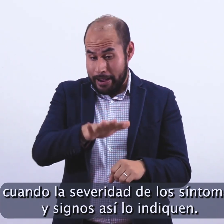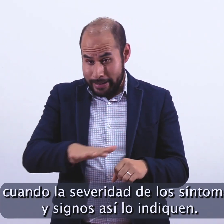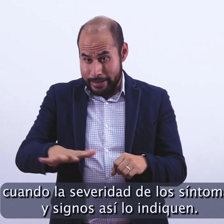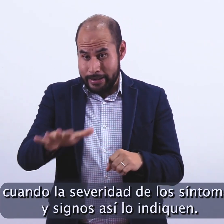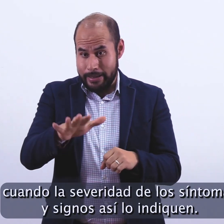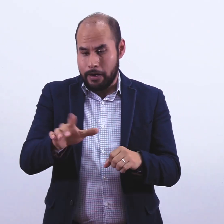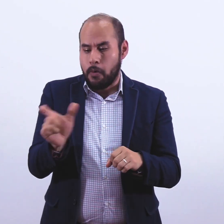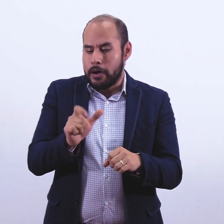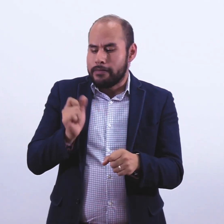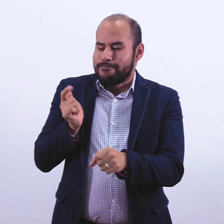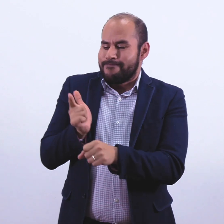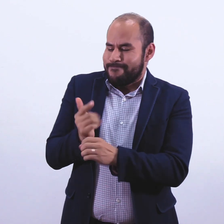lo indiquen.